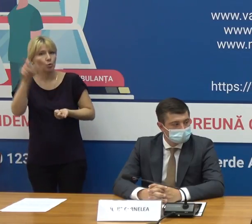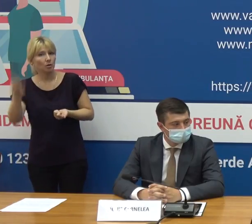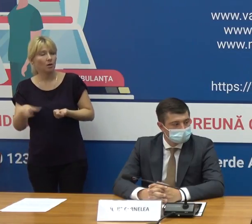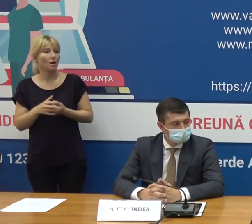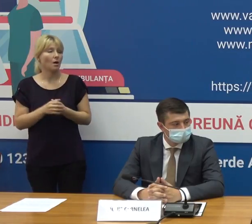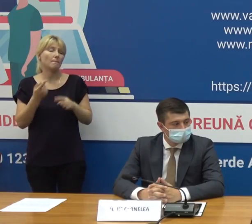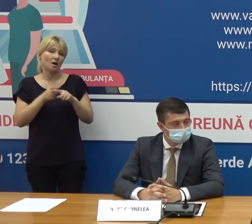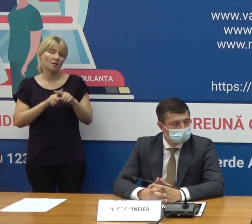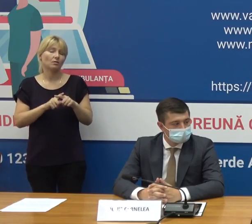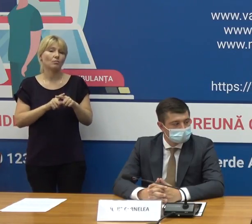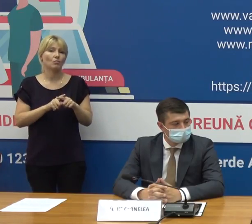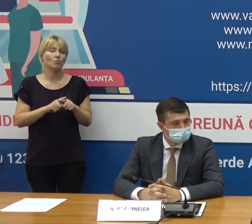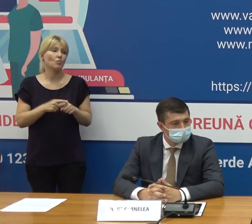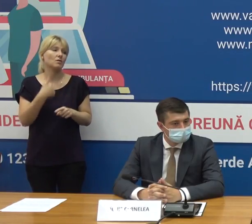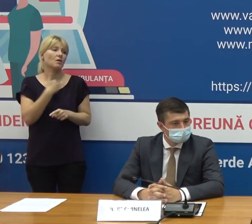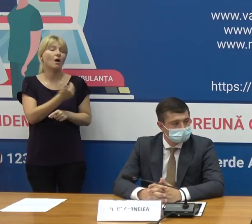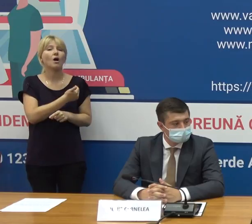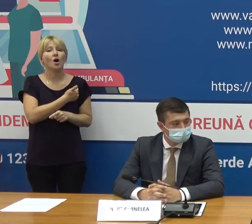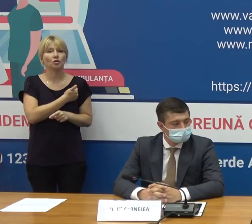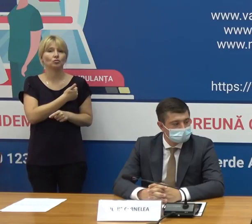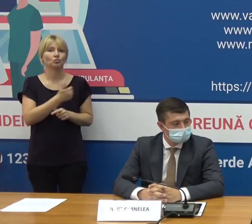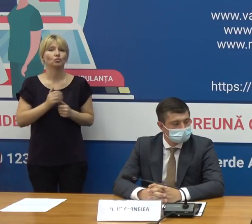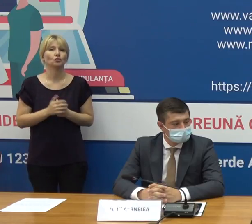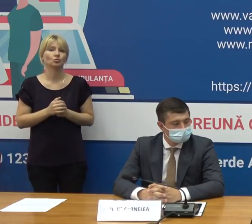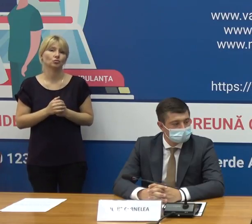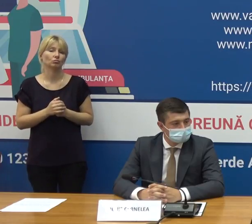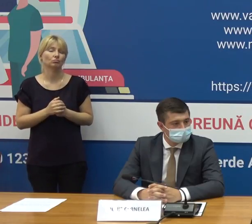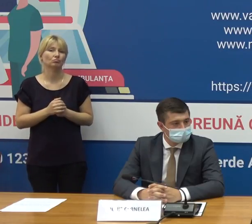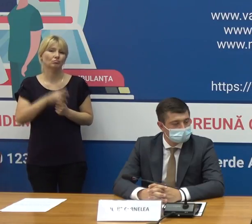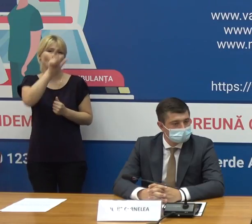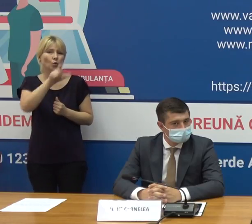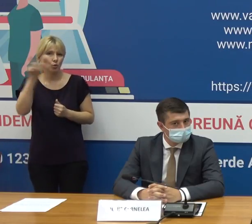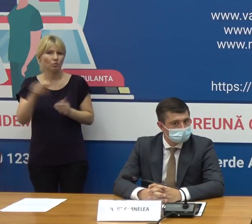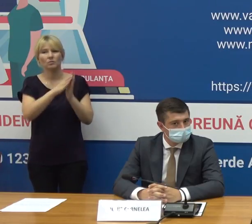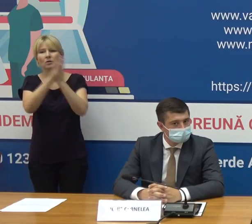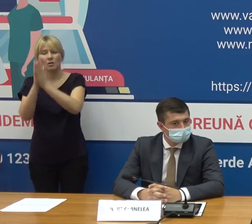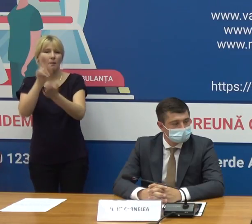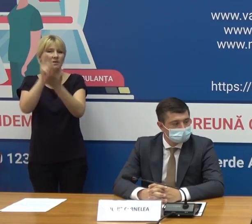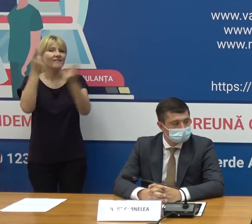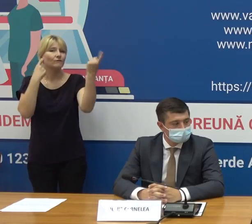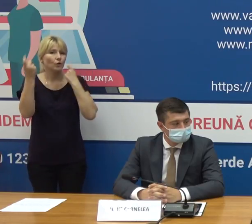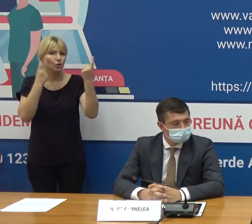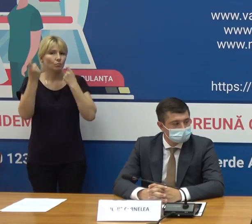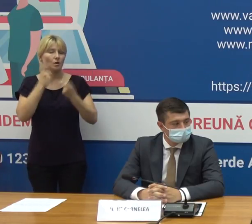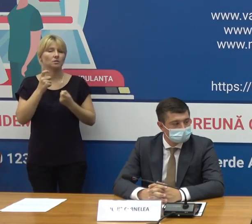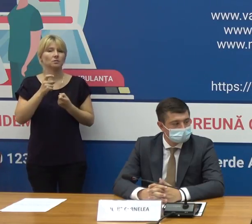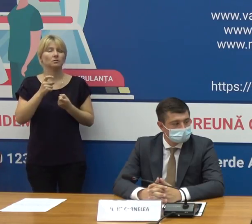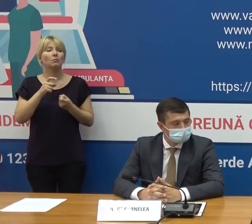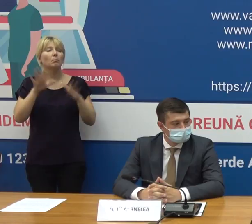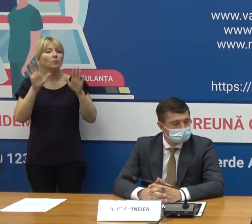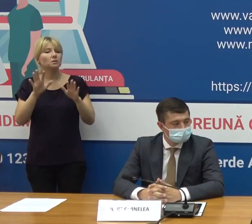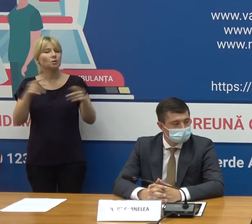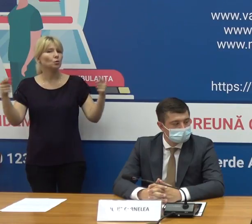cu această notă vreau să rog ca toți cetățenii să se informeze din cele mai sigure surse de